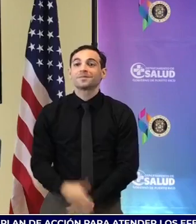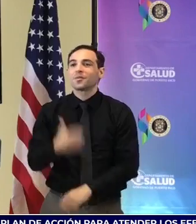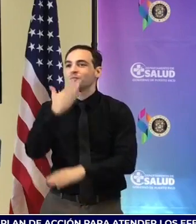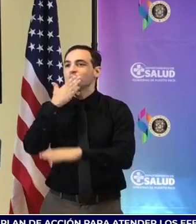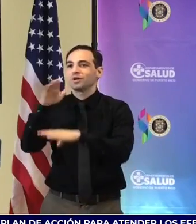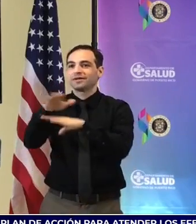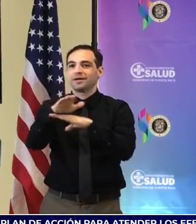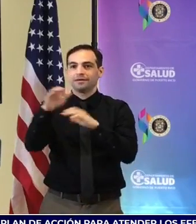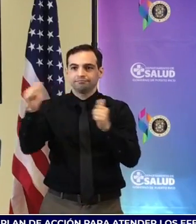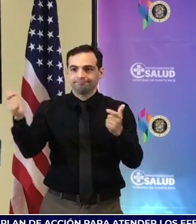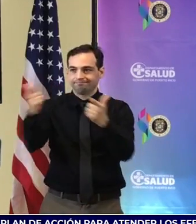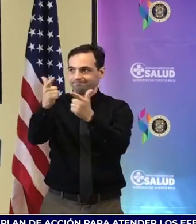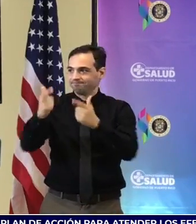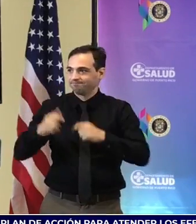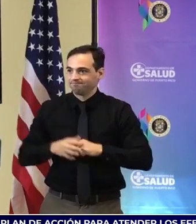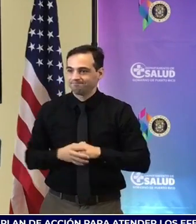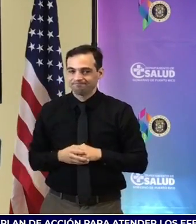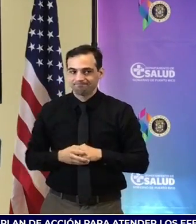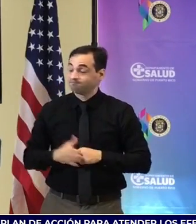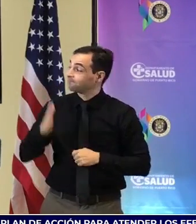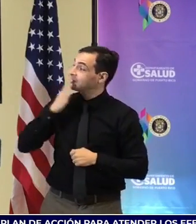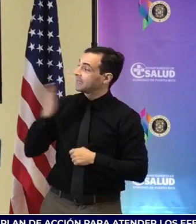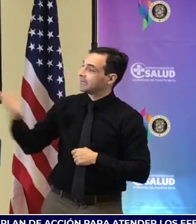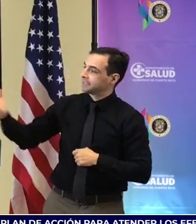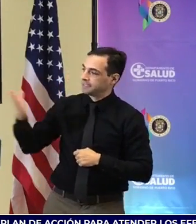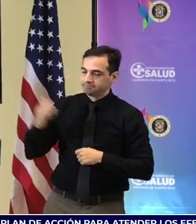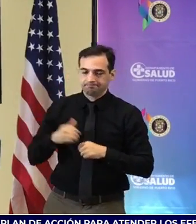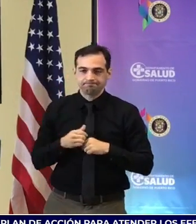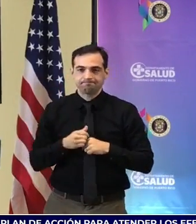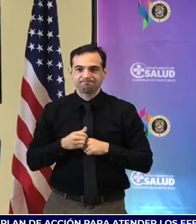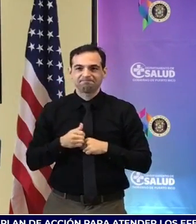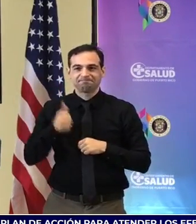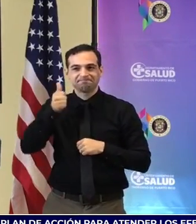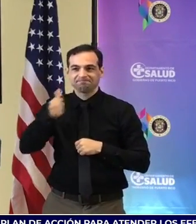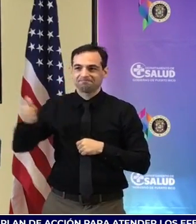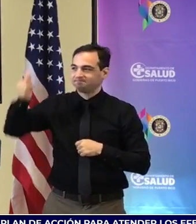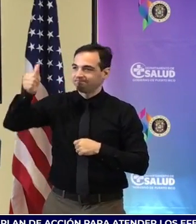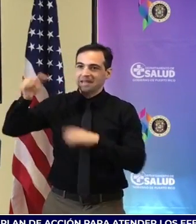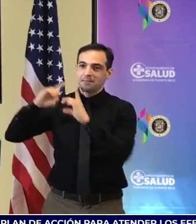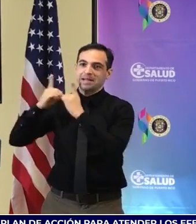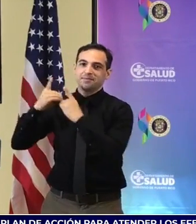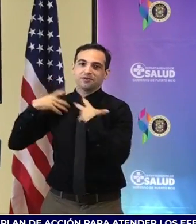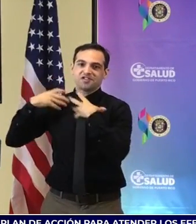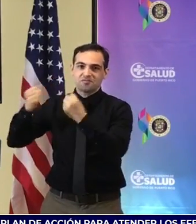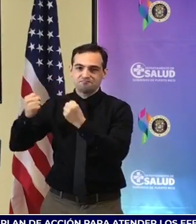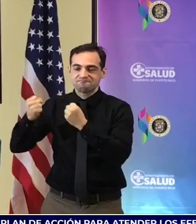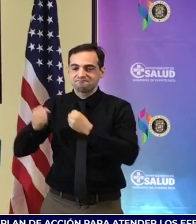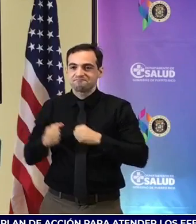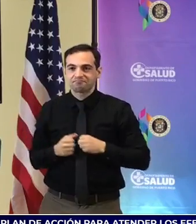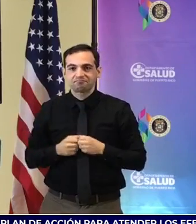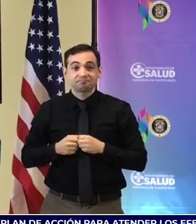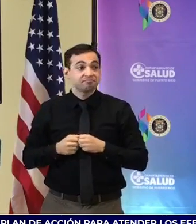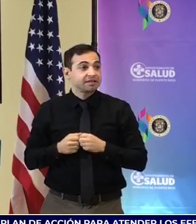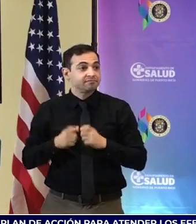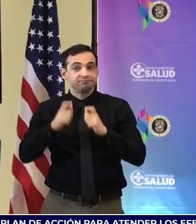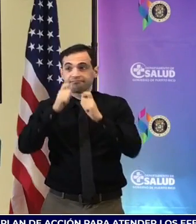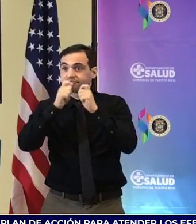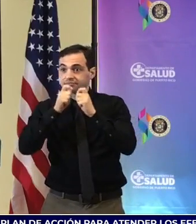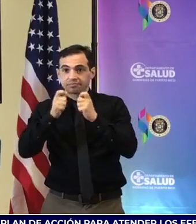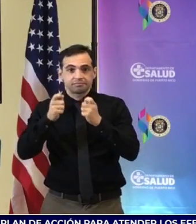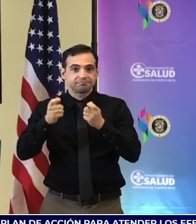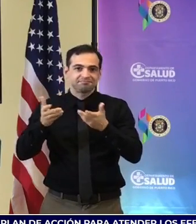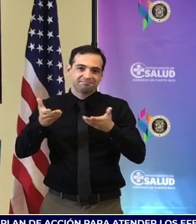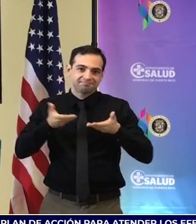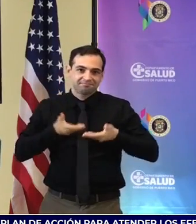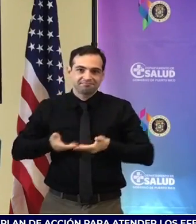estaría a todos. Agradecido al sector de salud por invitarnos a esta conferencia de prensa. Antes